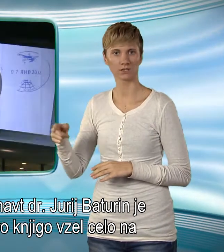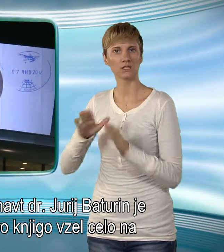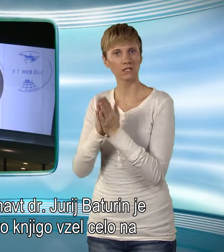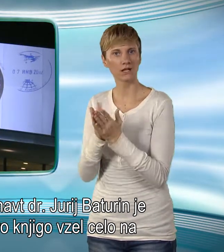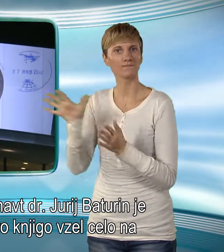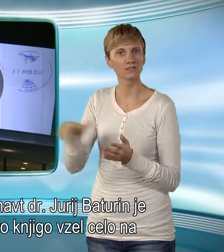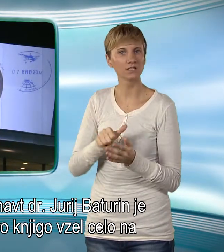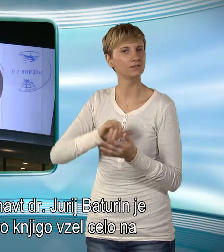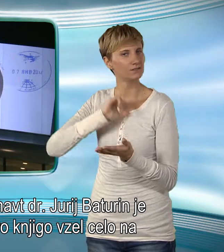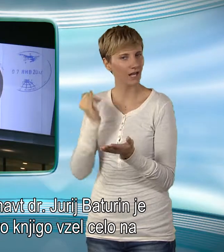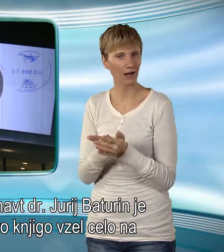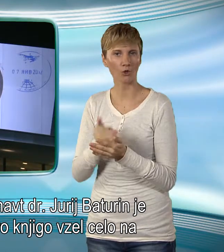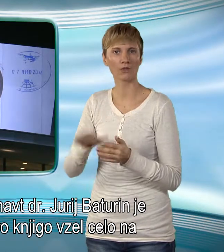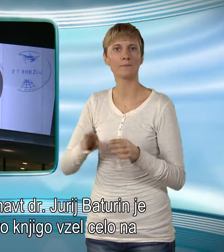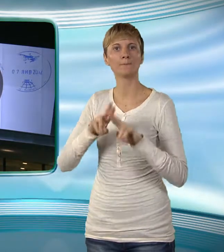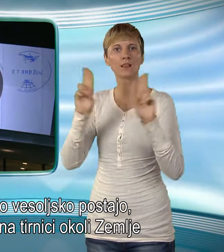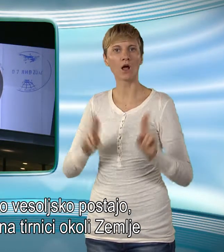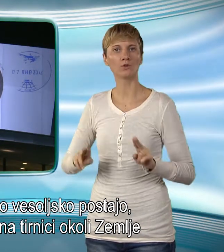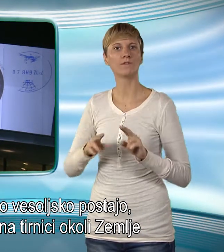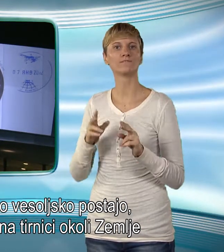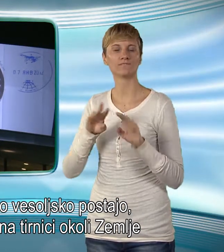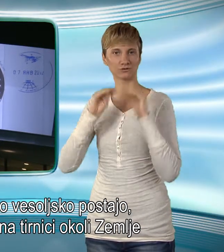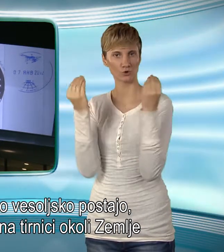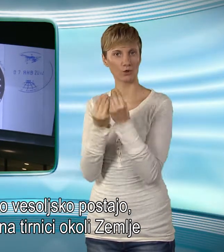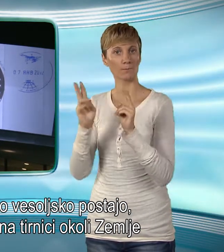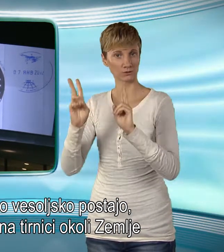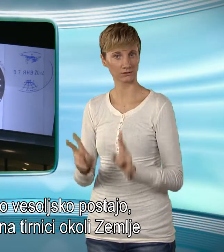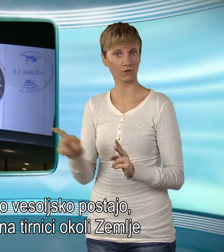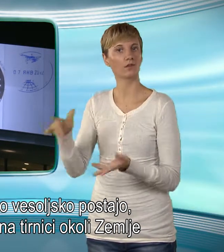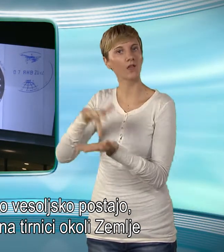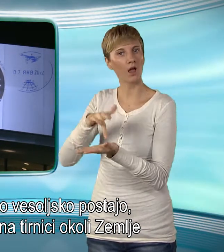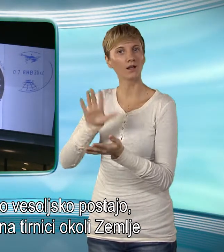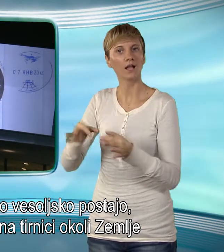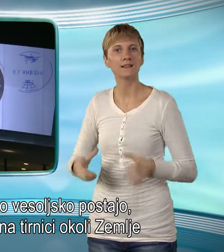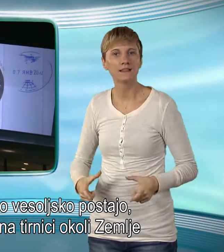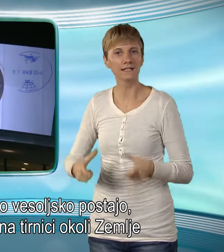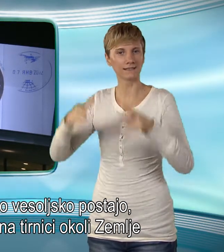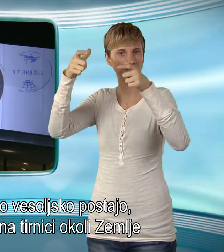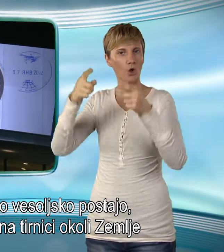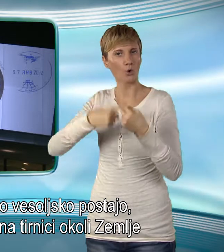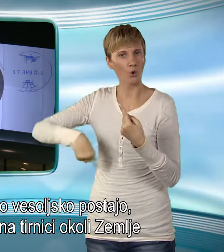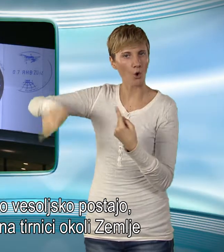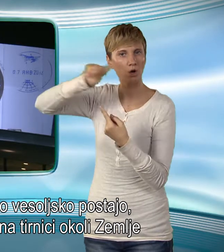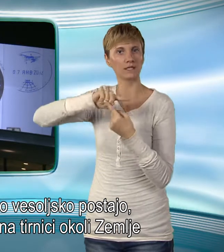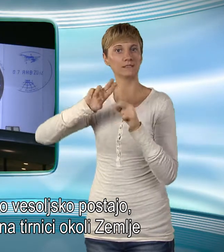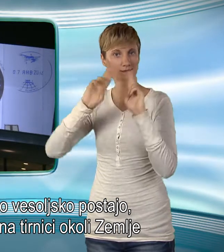mednarodno vesolsko postajo, ki se nahaja na tirnici okoli zemlje na vešini približno 360